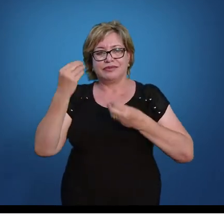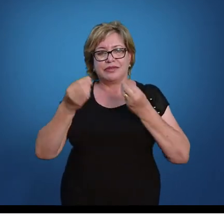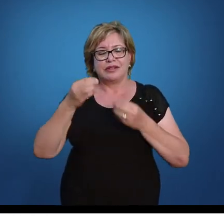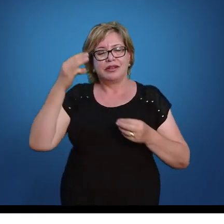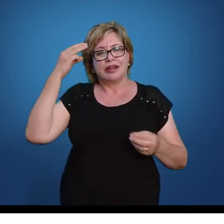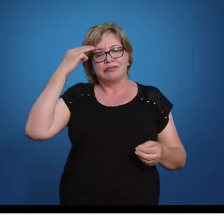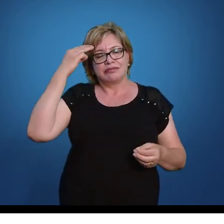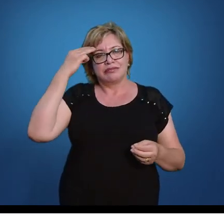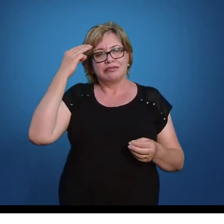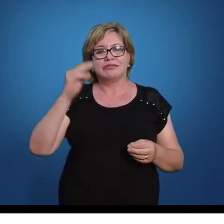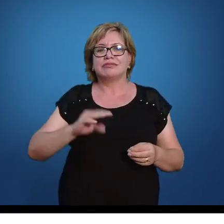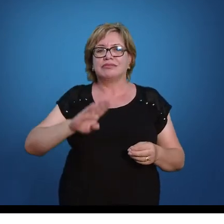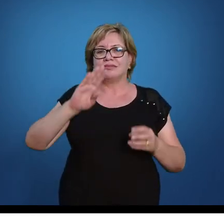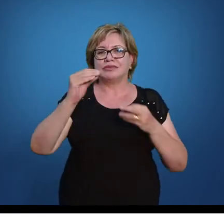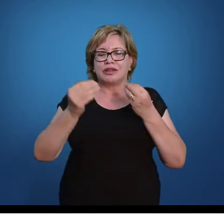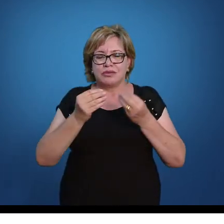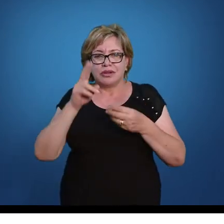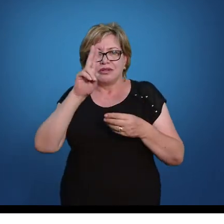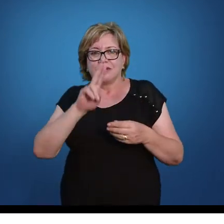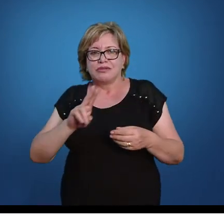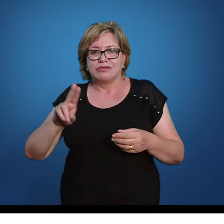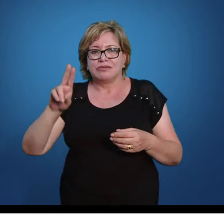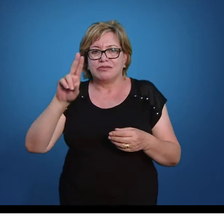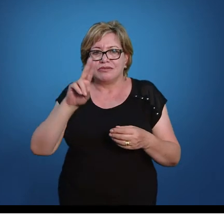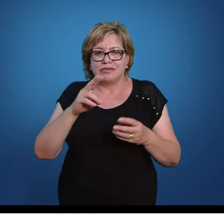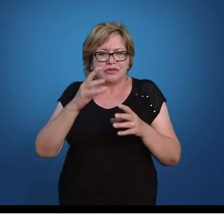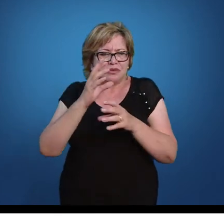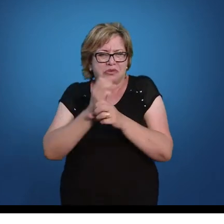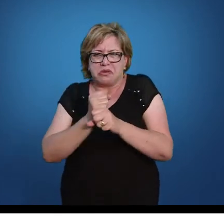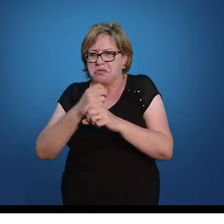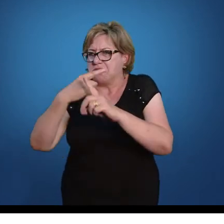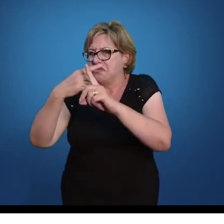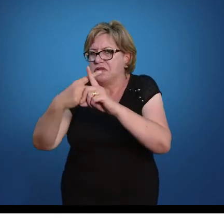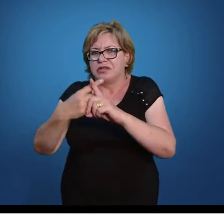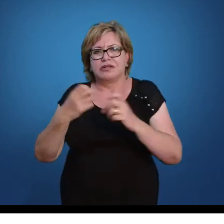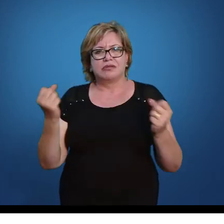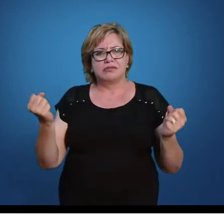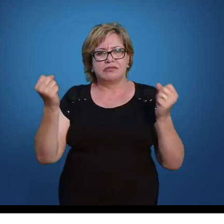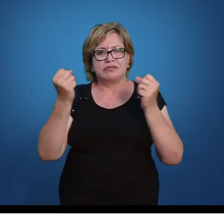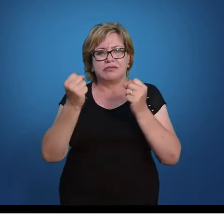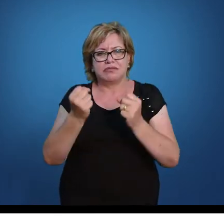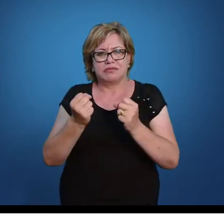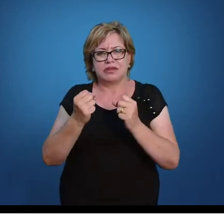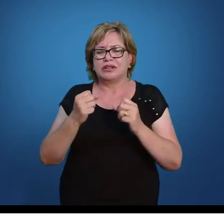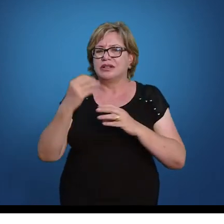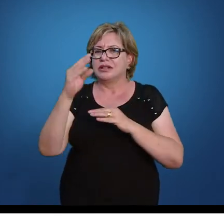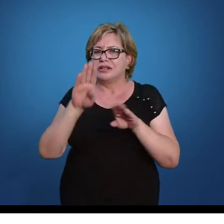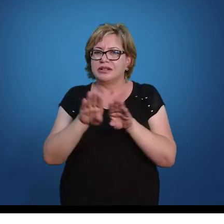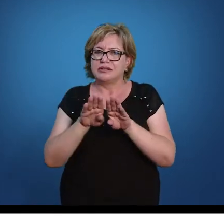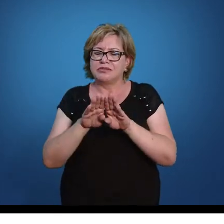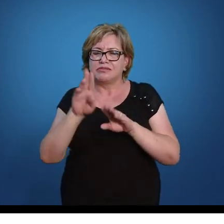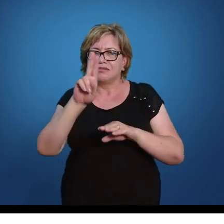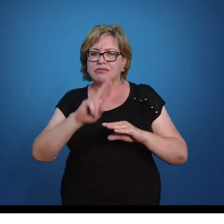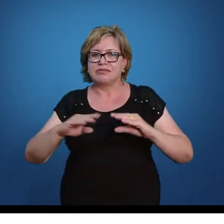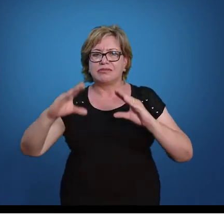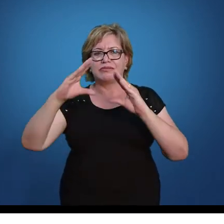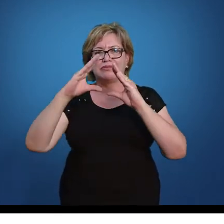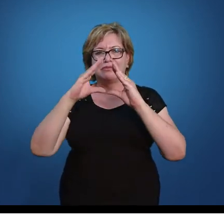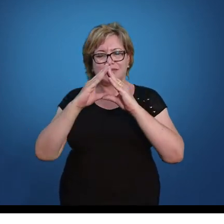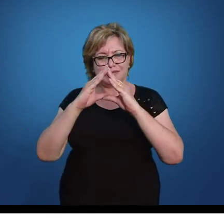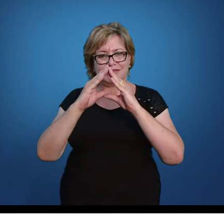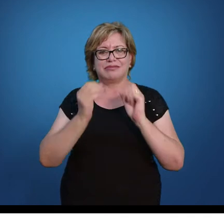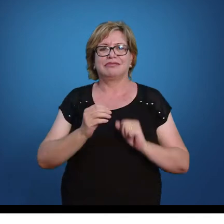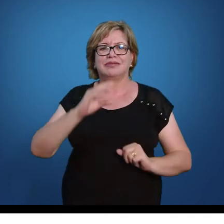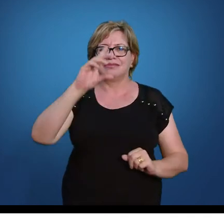memorizar, que você pode usar some produto, que você pode trabalhar através do delta. Essa facilidade para